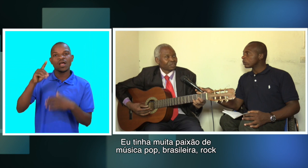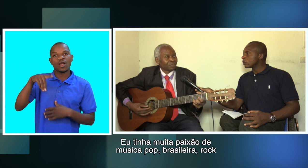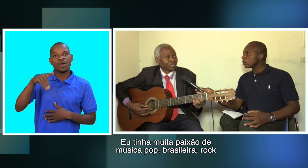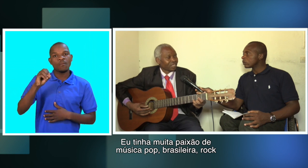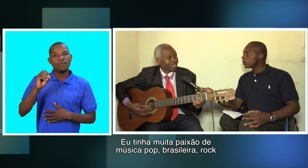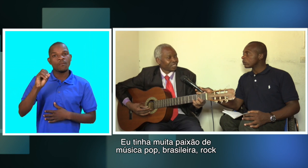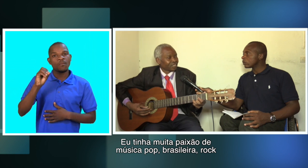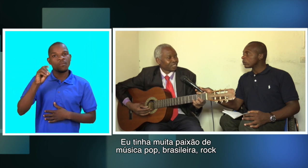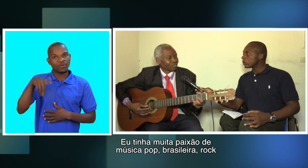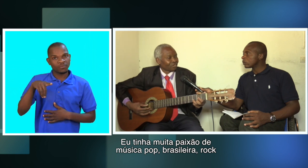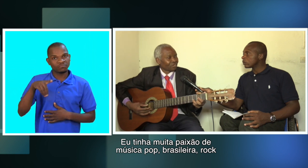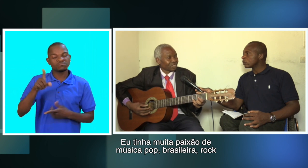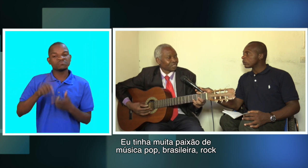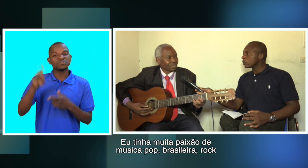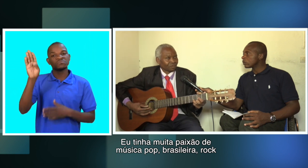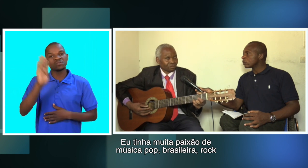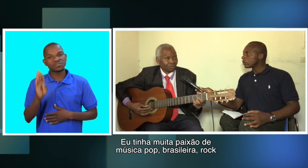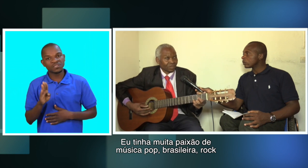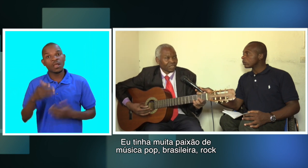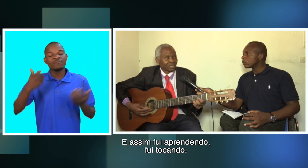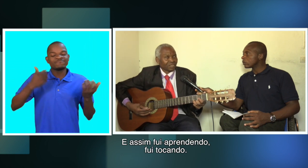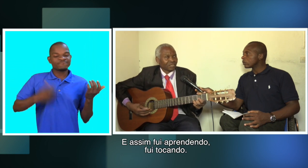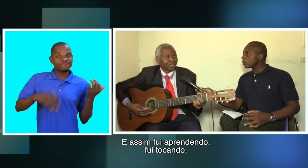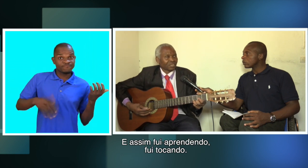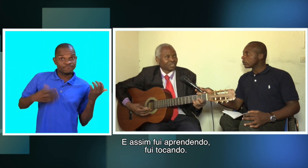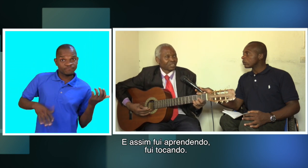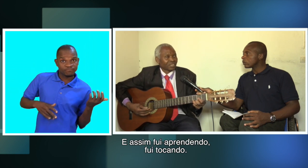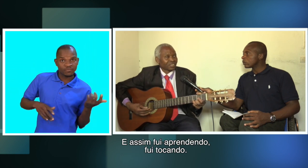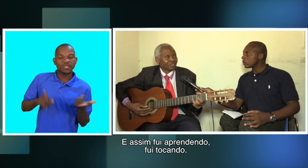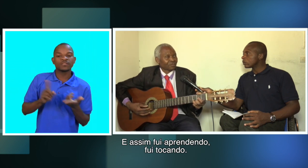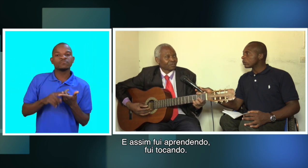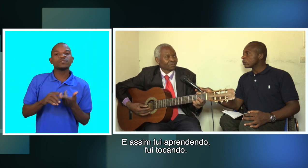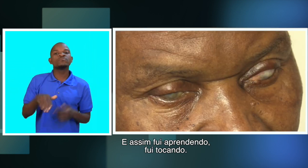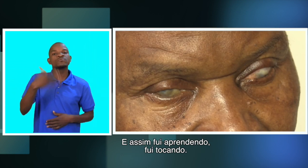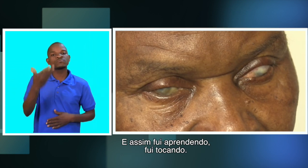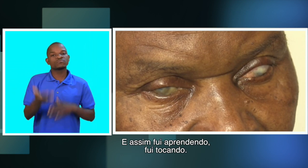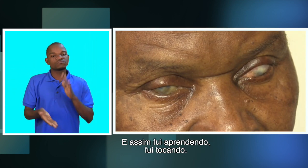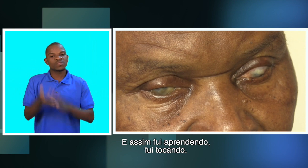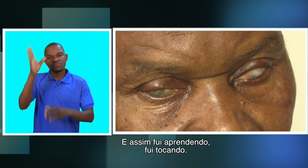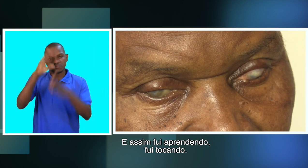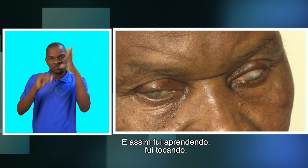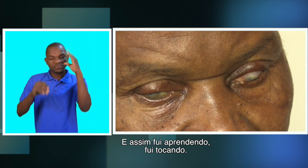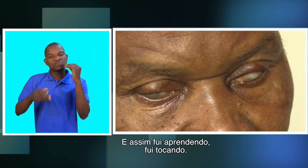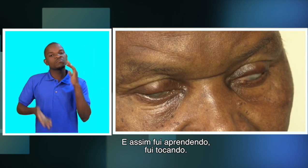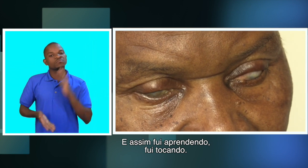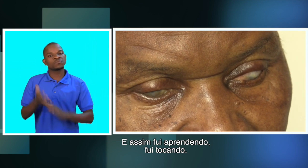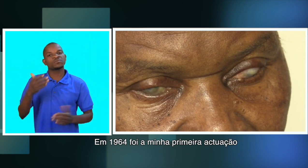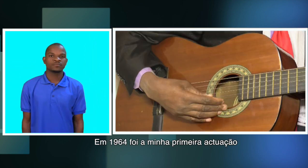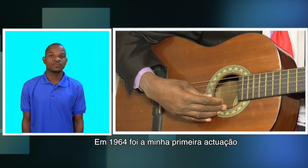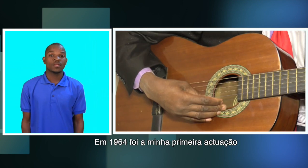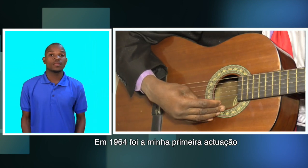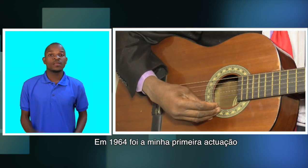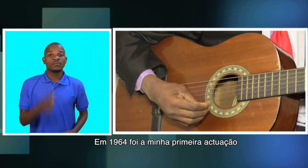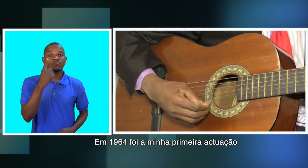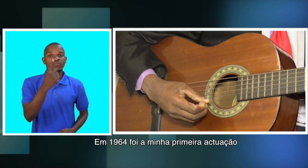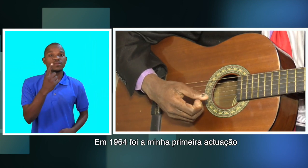brasileira rock e assim fui aprendendo fui tocando em 1964